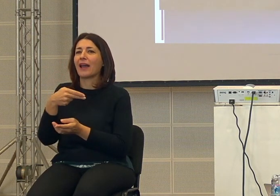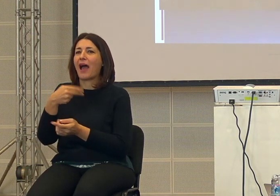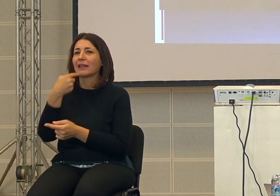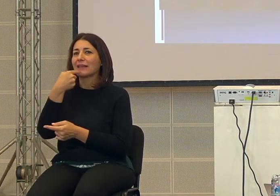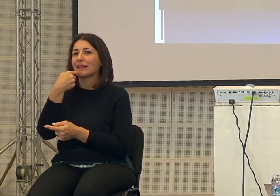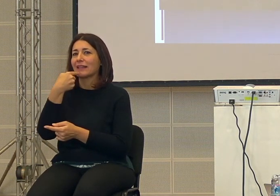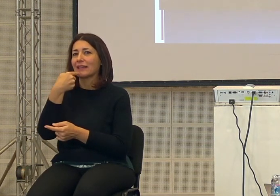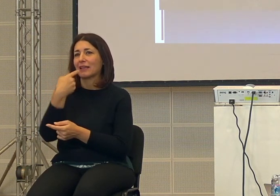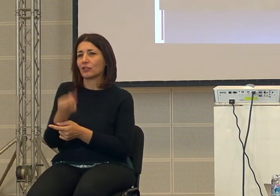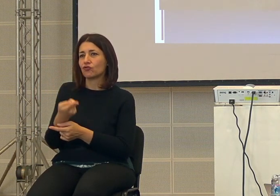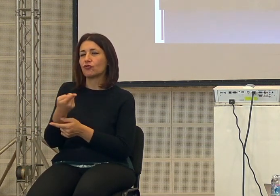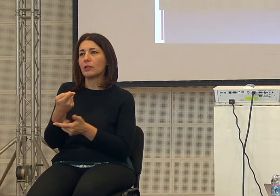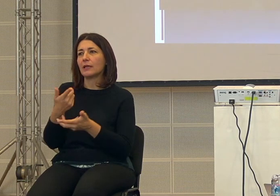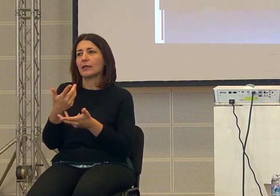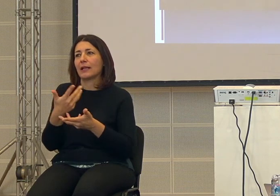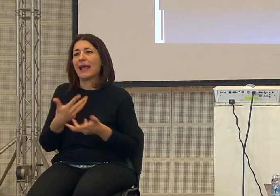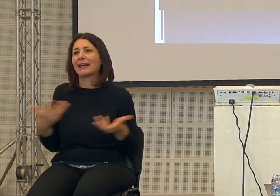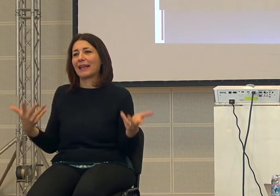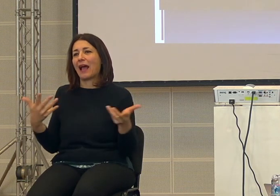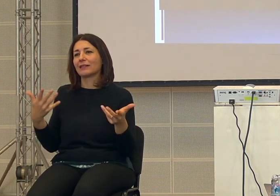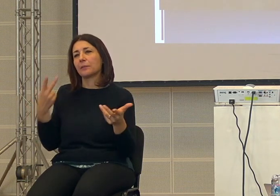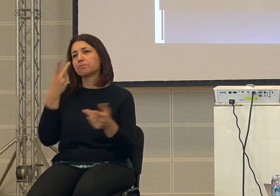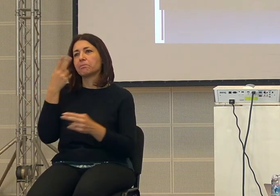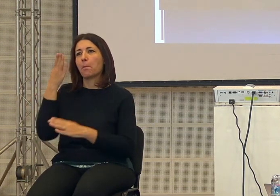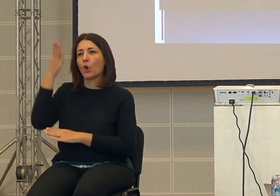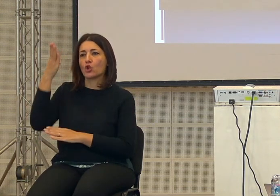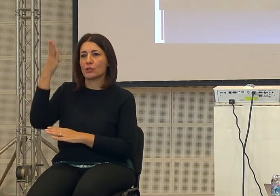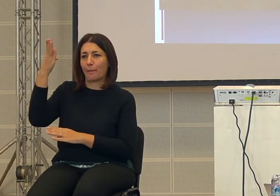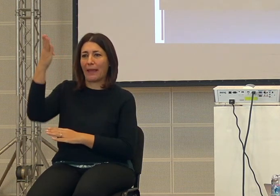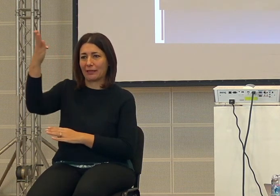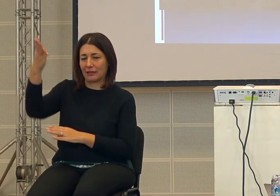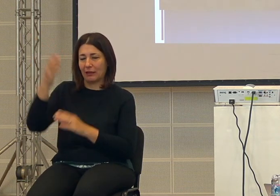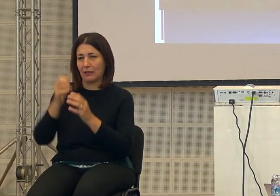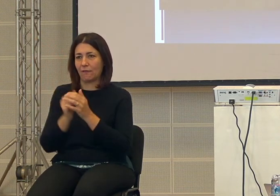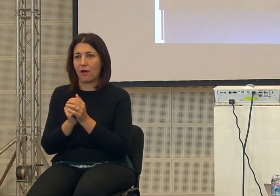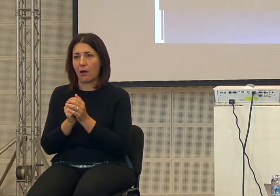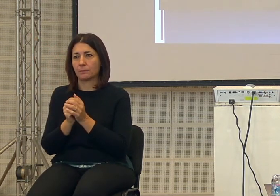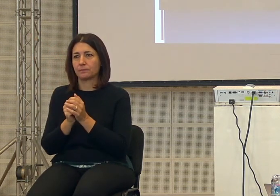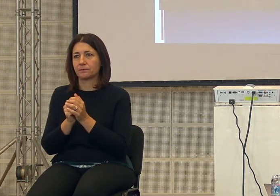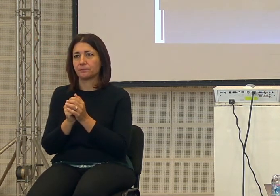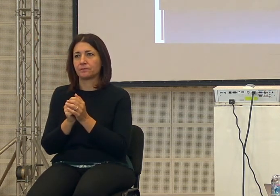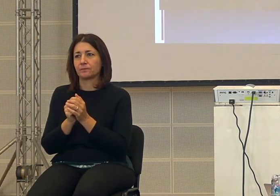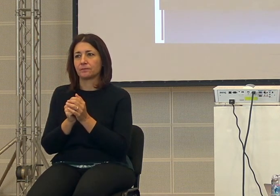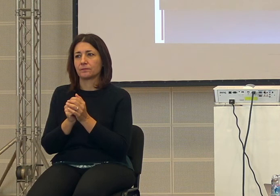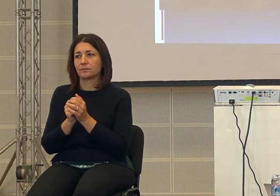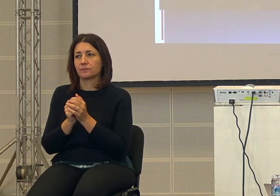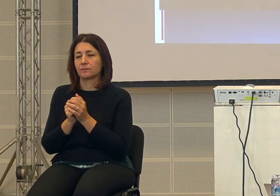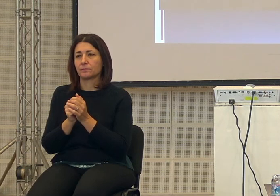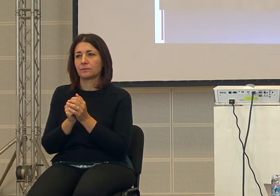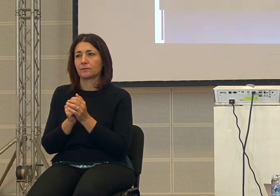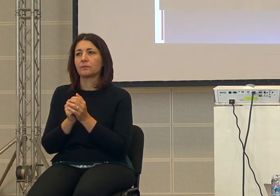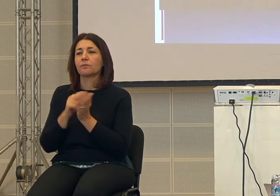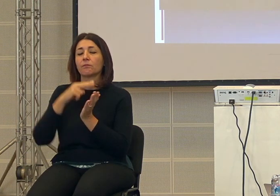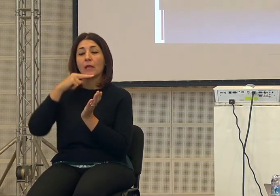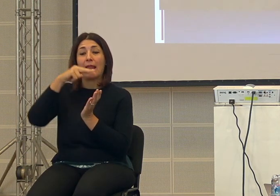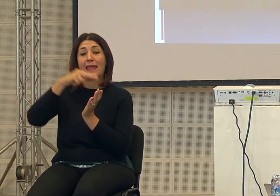dia questa grande prospettiva che leggendo delle ricerche